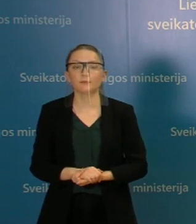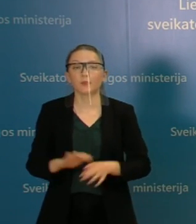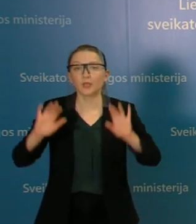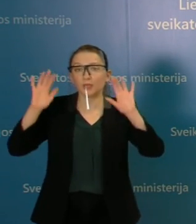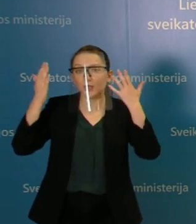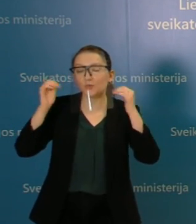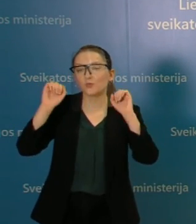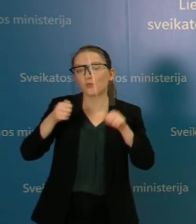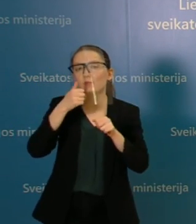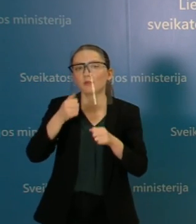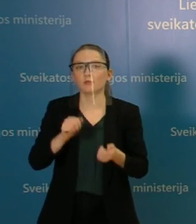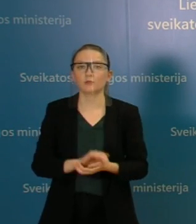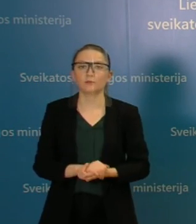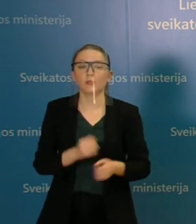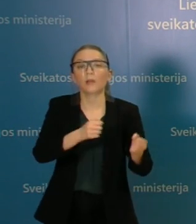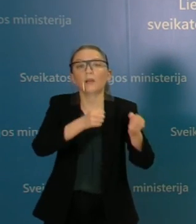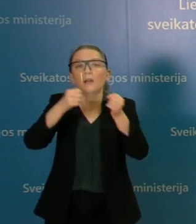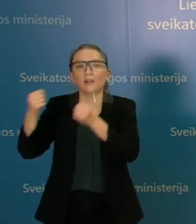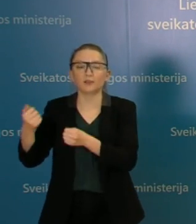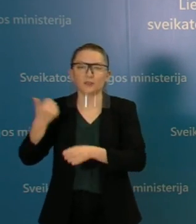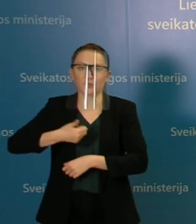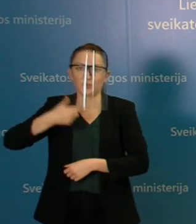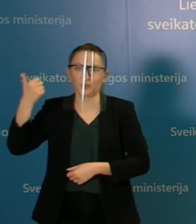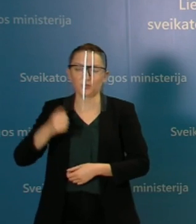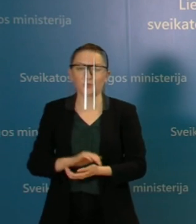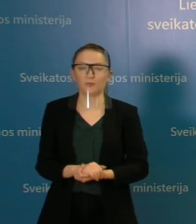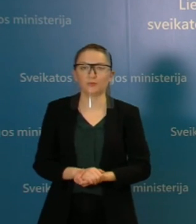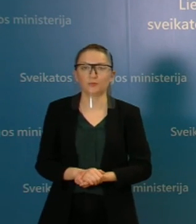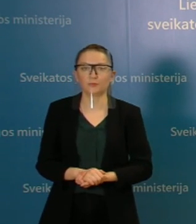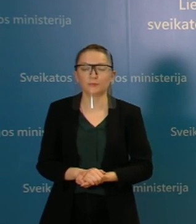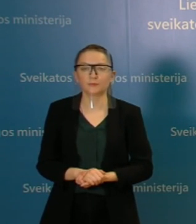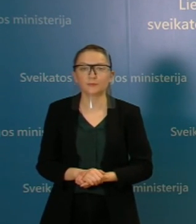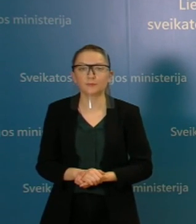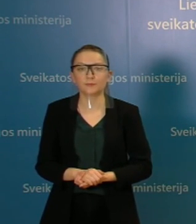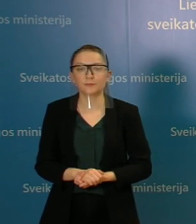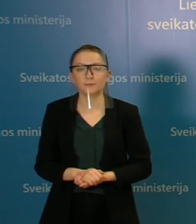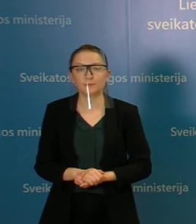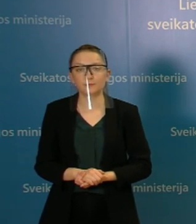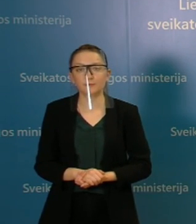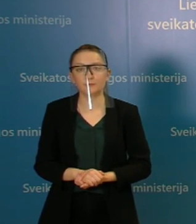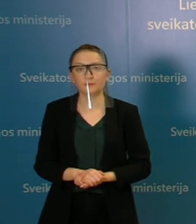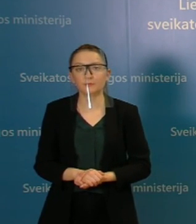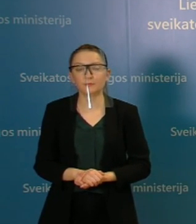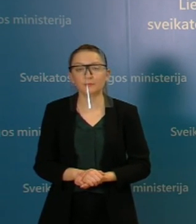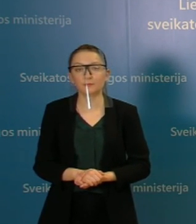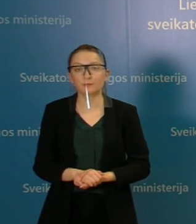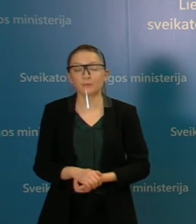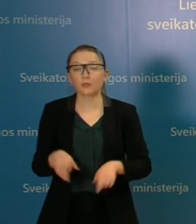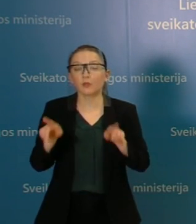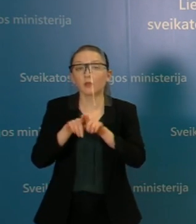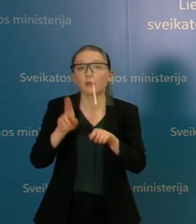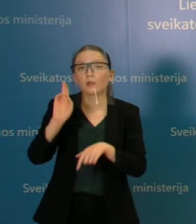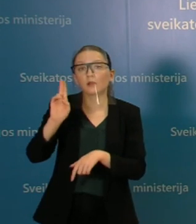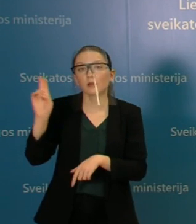yra tokia galimybė ją atidėti, na, kelionę į artimųjų kapus ir tiem